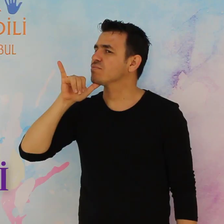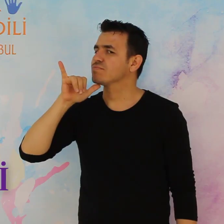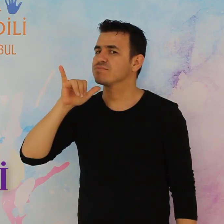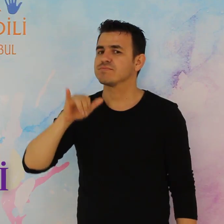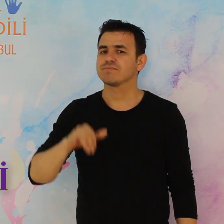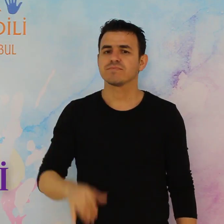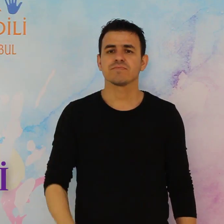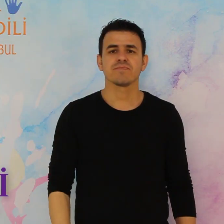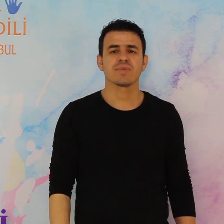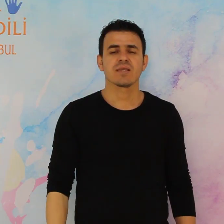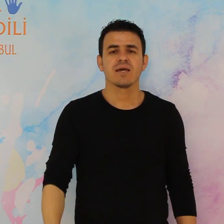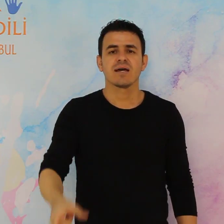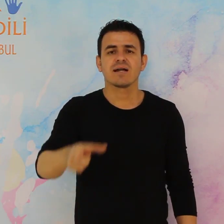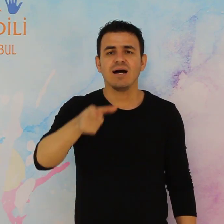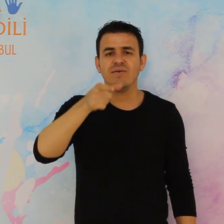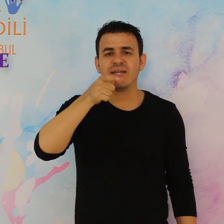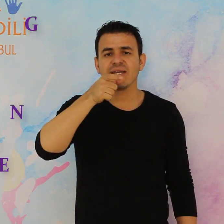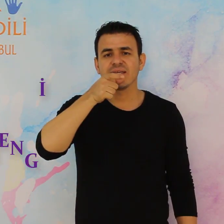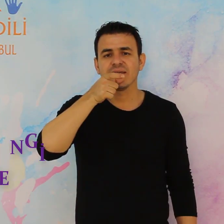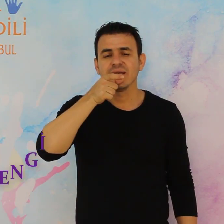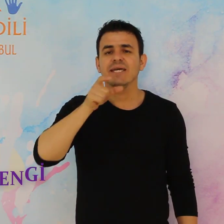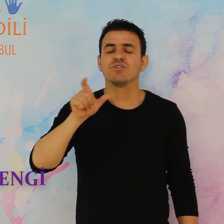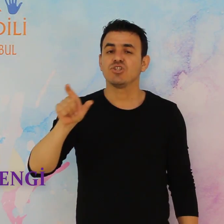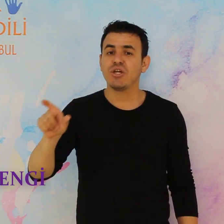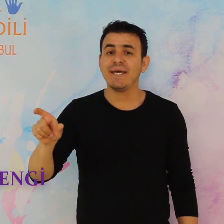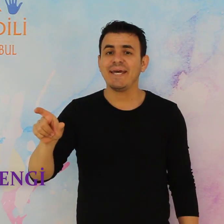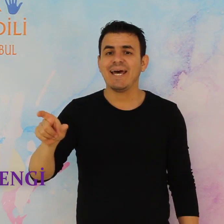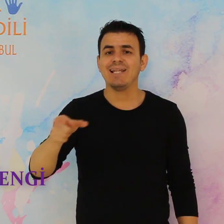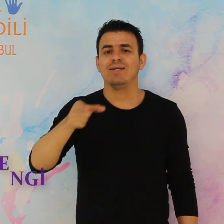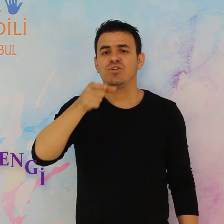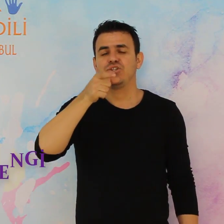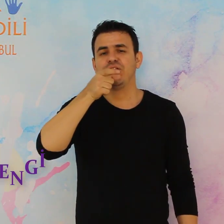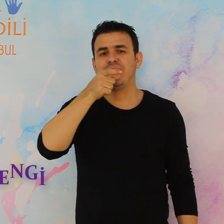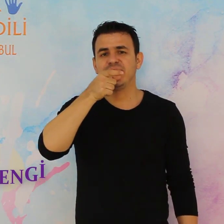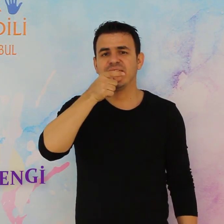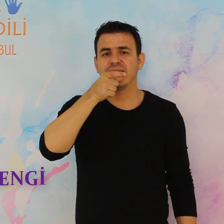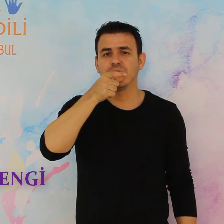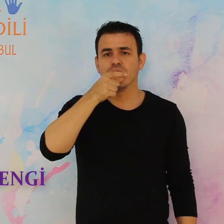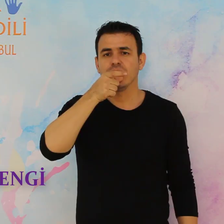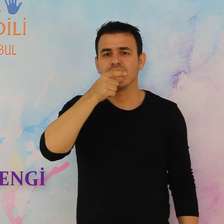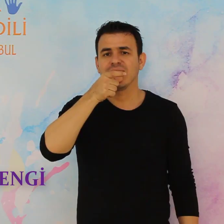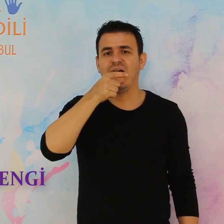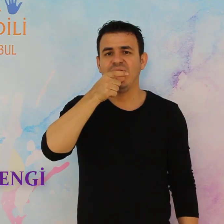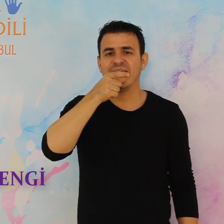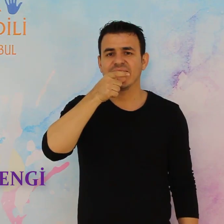kahverengi kahverengi el çenemize geliyor kahverengi